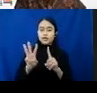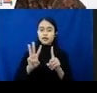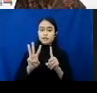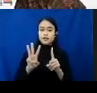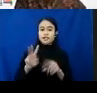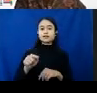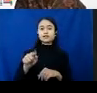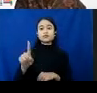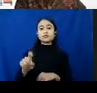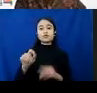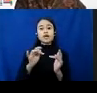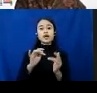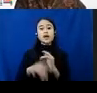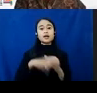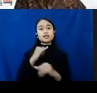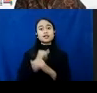internet di masa pandemi.